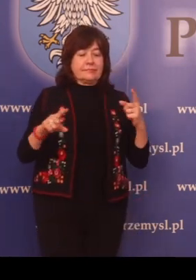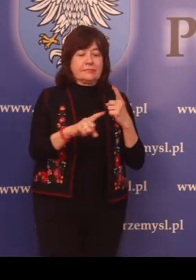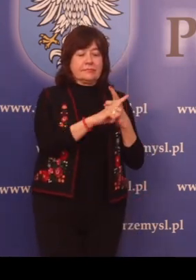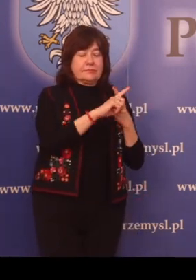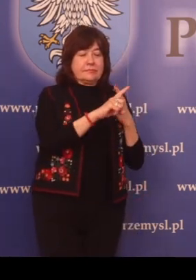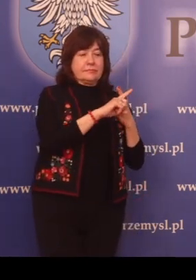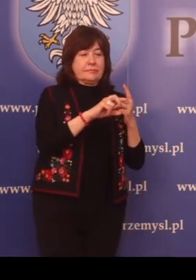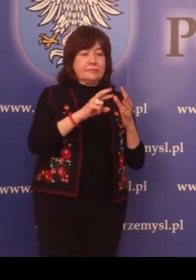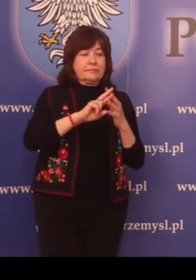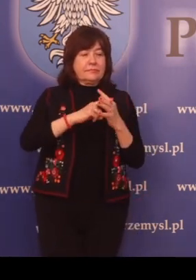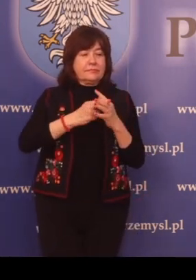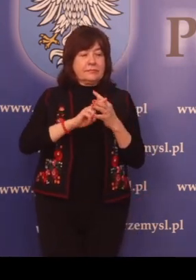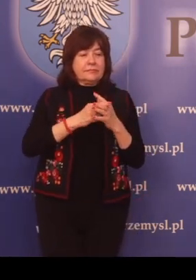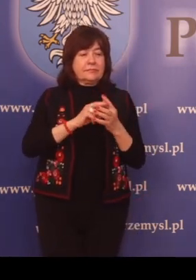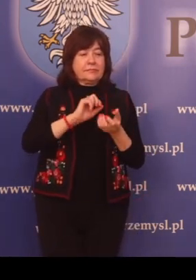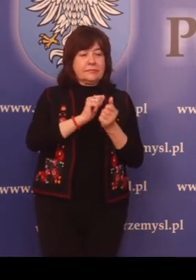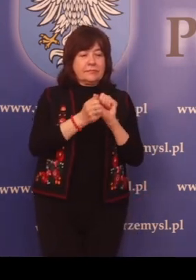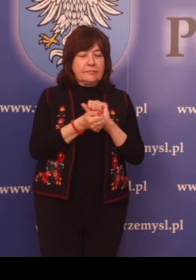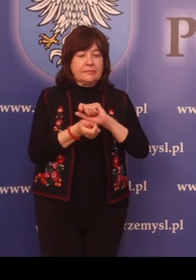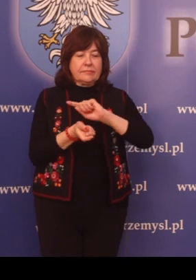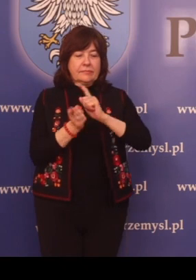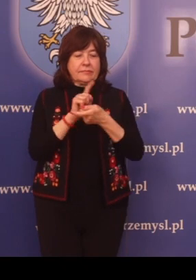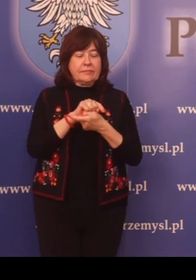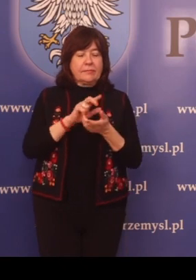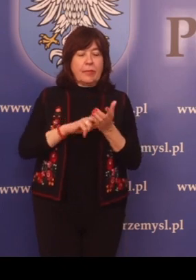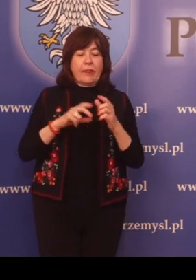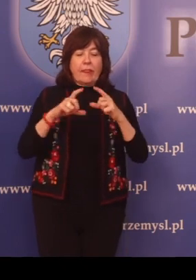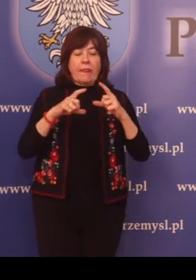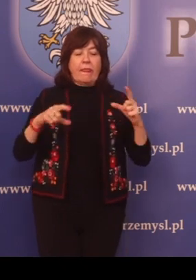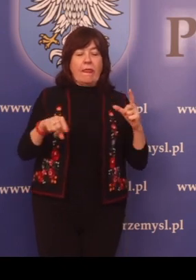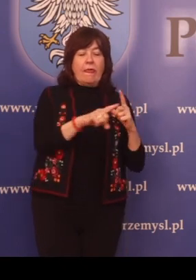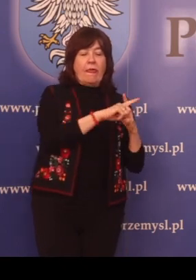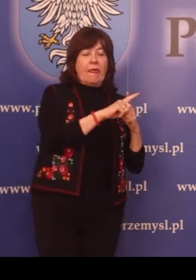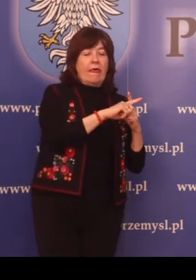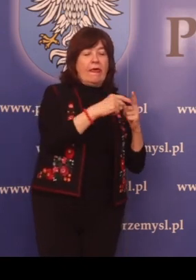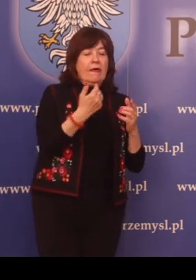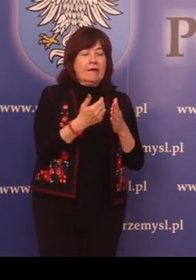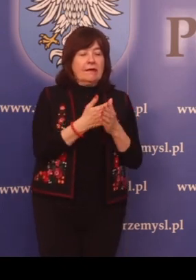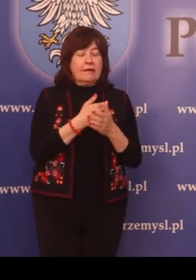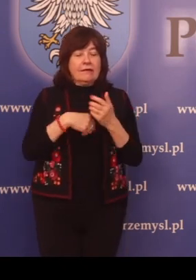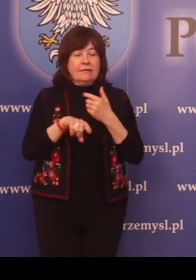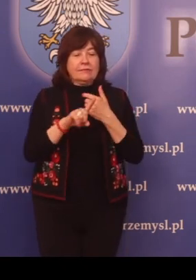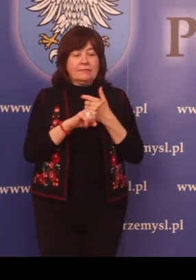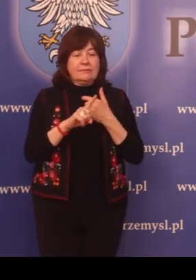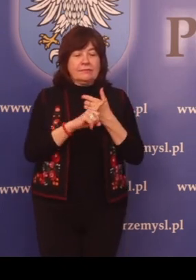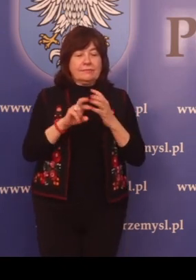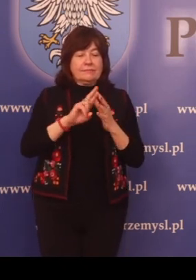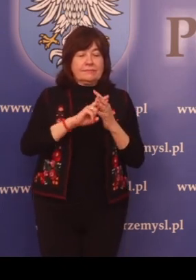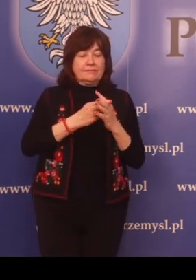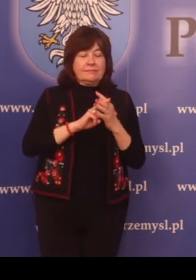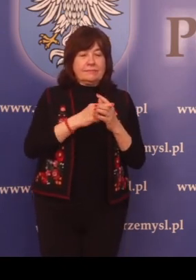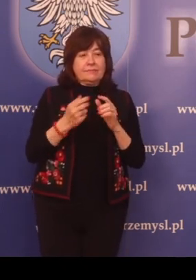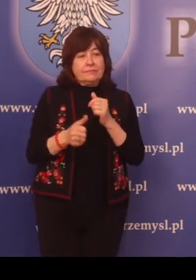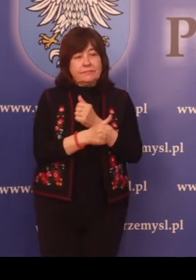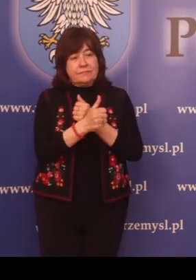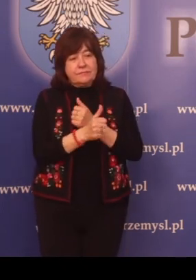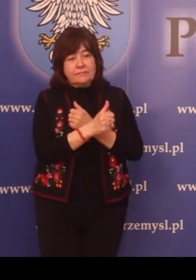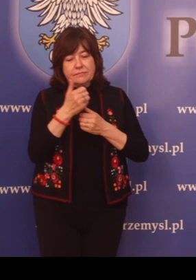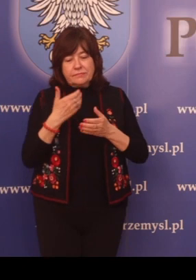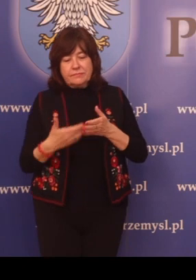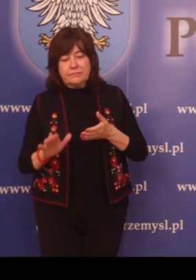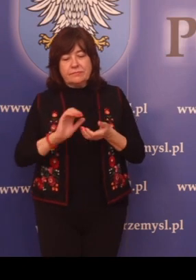rejestracyjnej lub wymiana na tablicę z nowym numerem rejestracyjnym w skutek ich